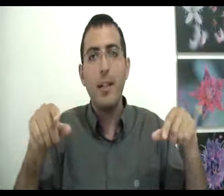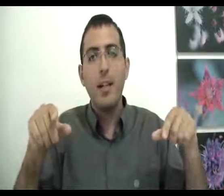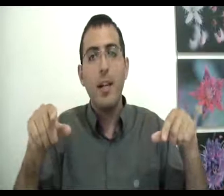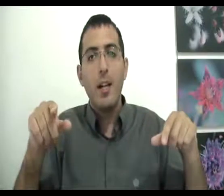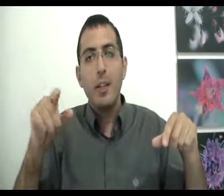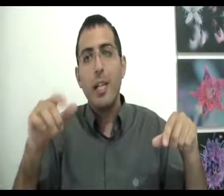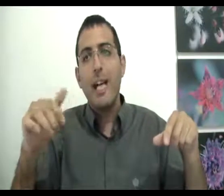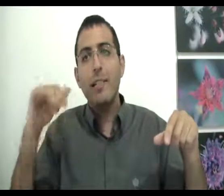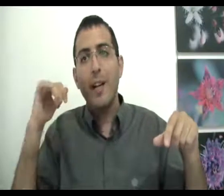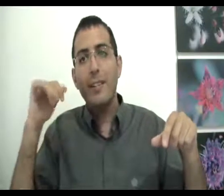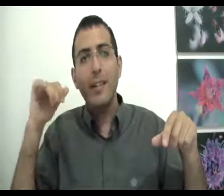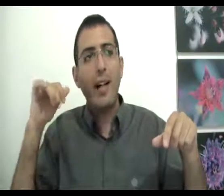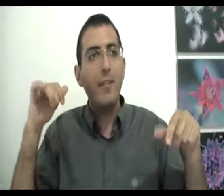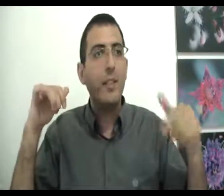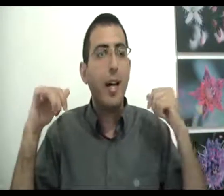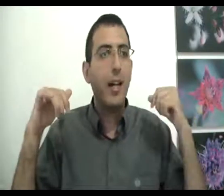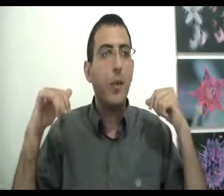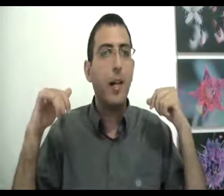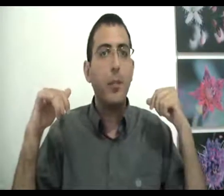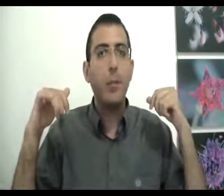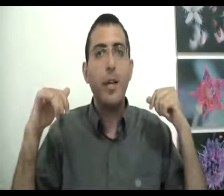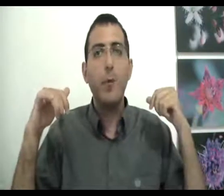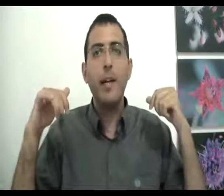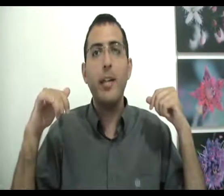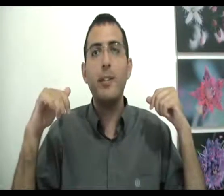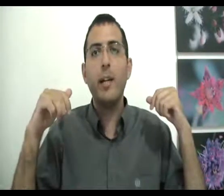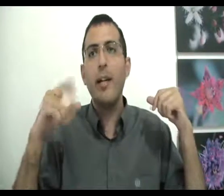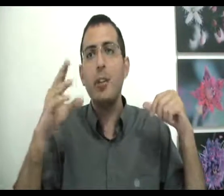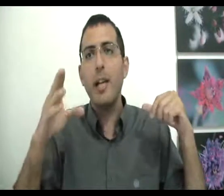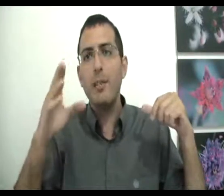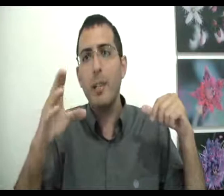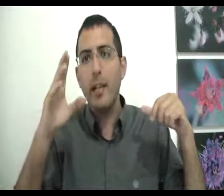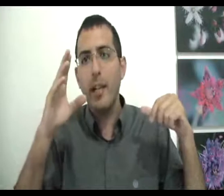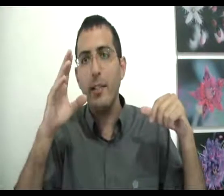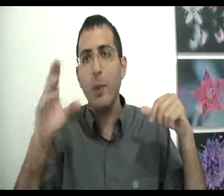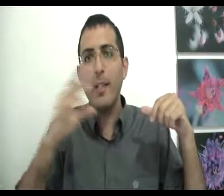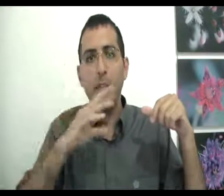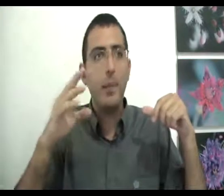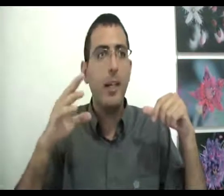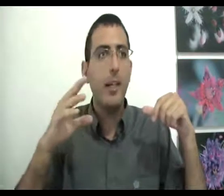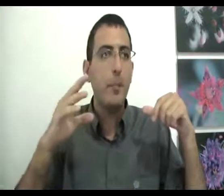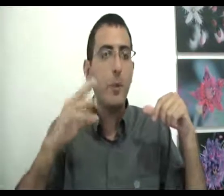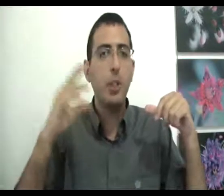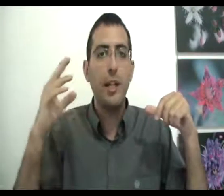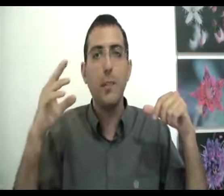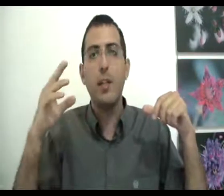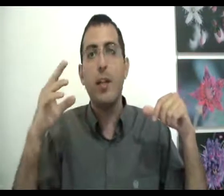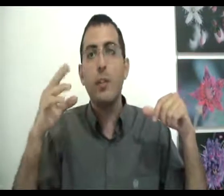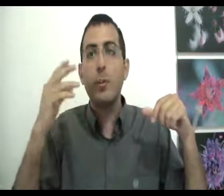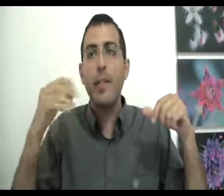שהדבר הזה קרה והדבר אחר לא קרה לדוגמה אם הוא אומר אני זוכר שאתמול הייתי בירושלים זאת אומרת